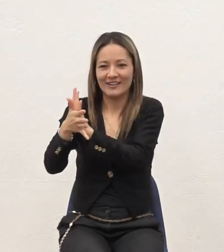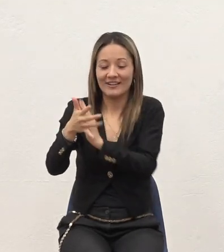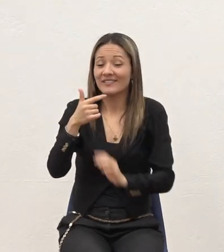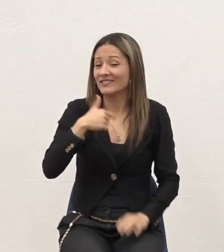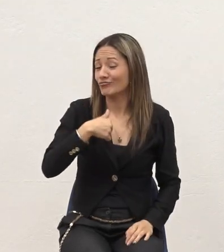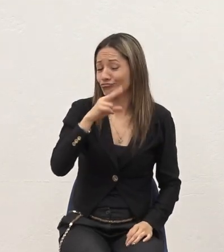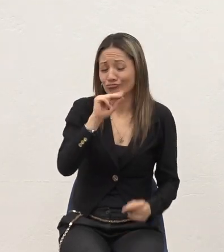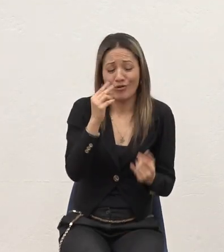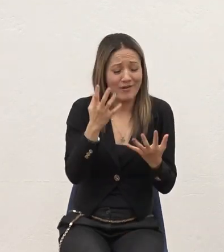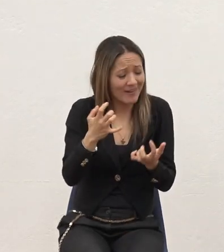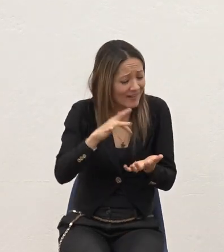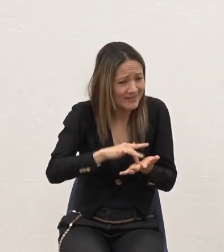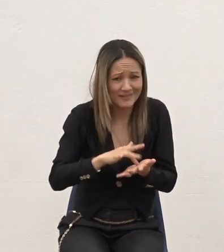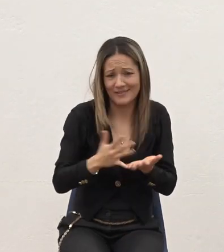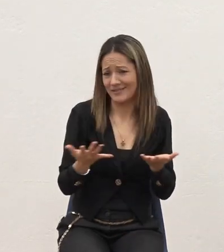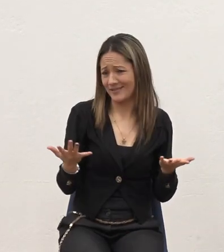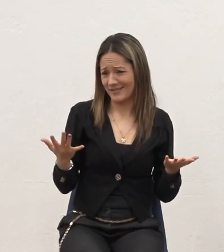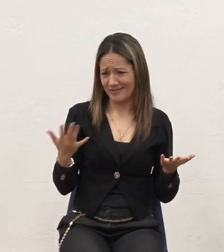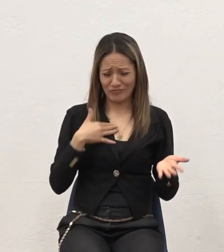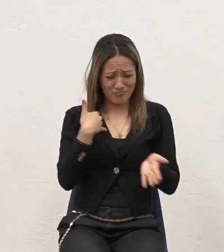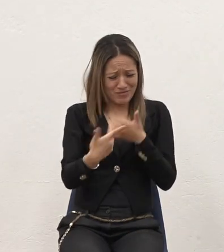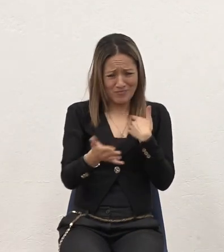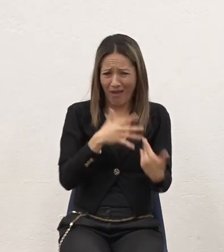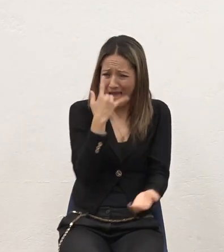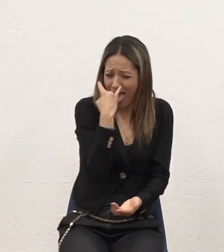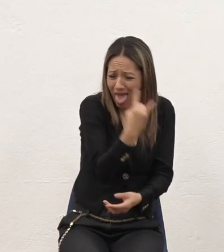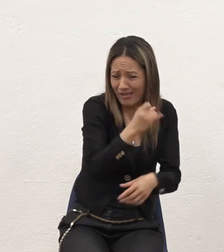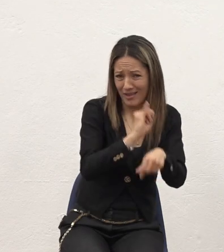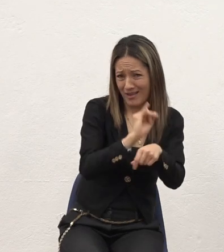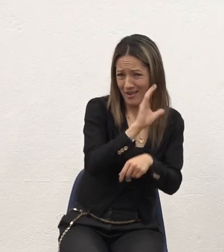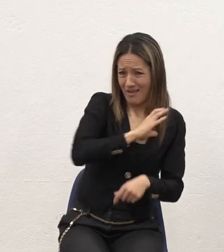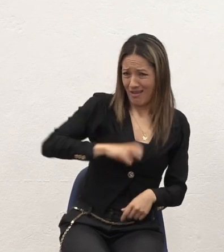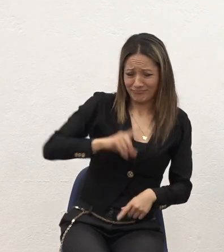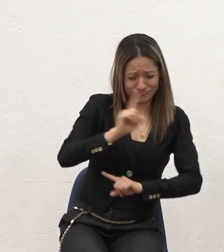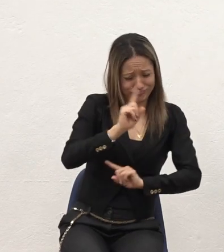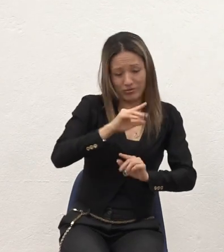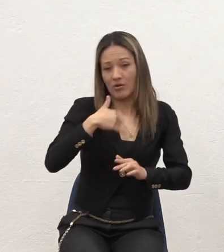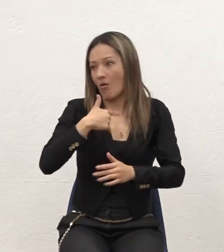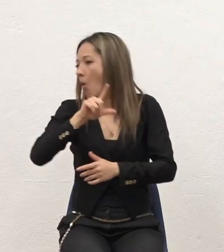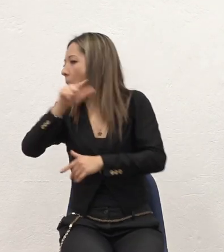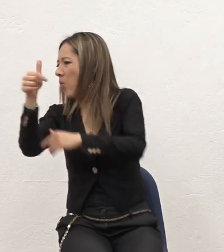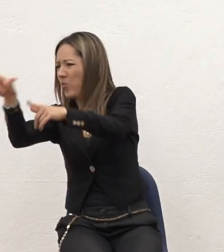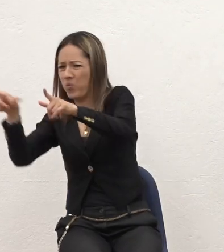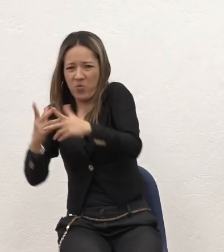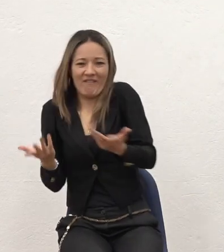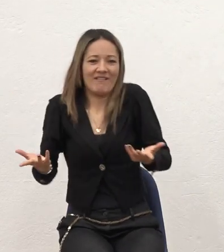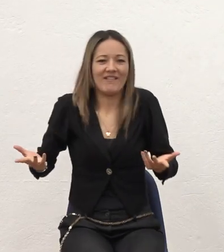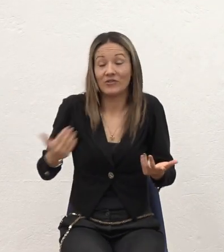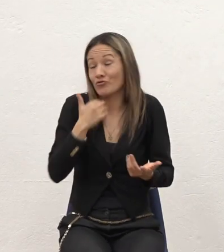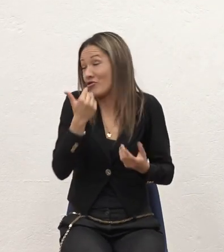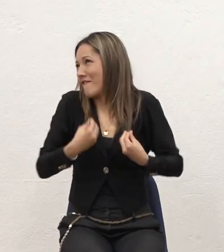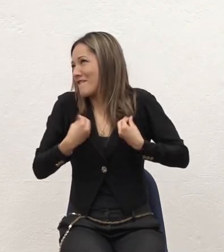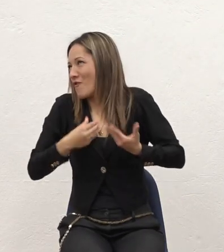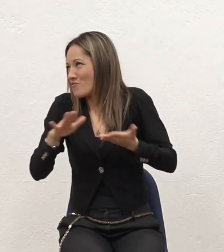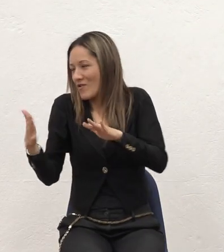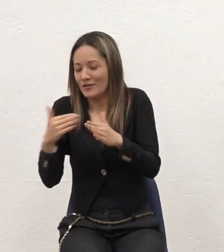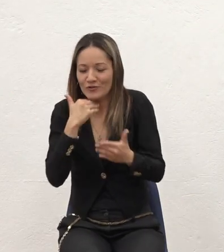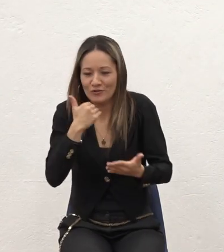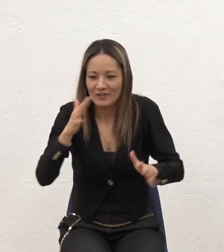Si hubiera sido por mí Es más Yo estaría hoy en otro lado Bueno No sé si ni siquiera Si estuviera vivo De pronto estaría muerto